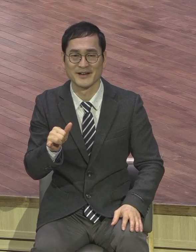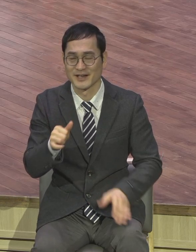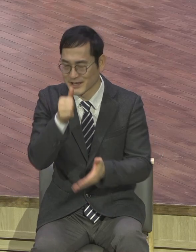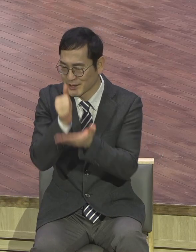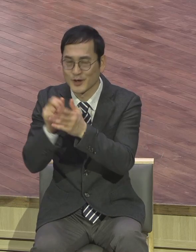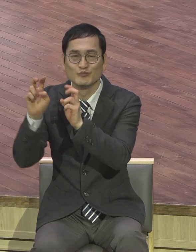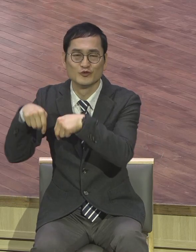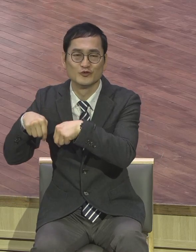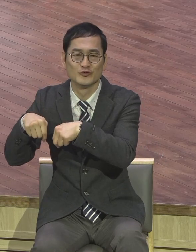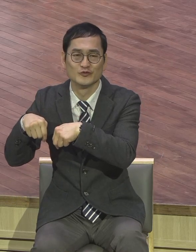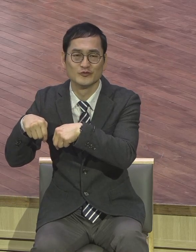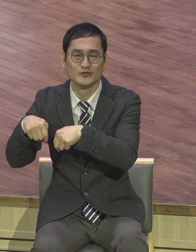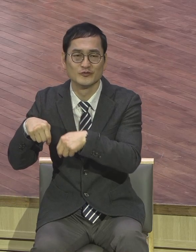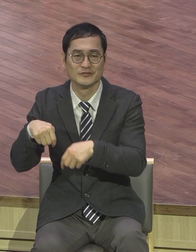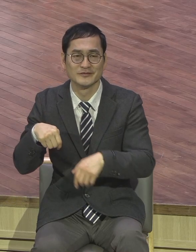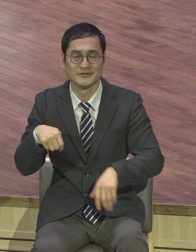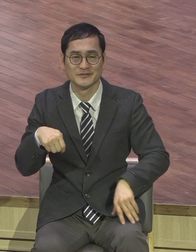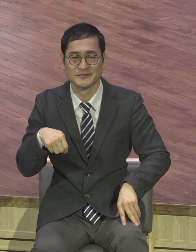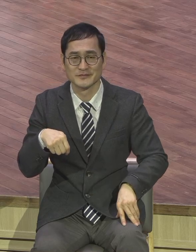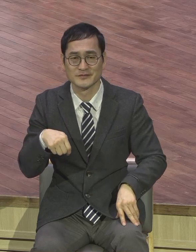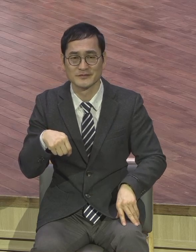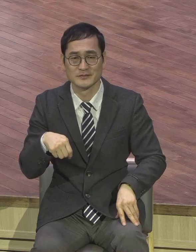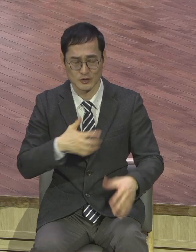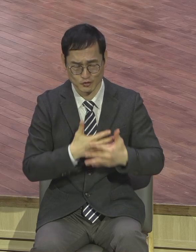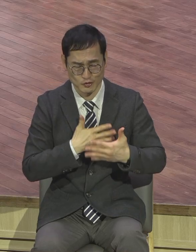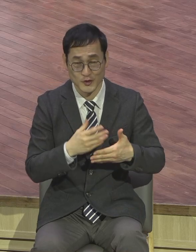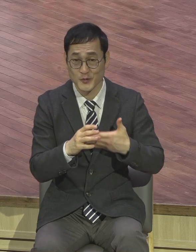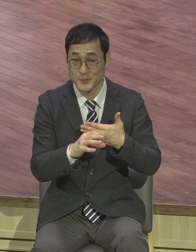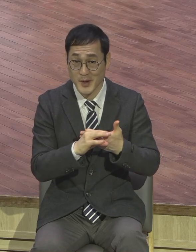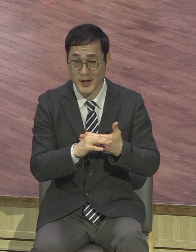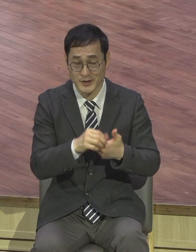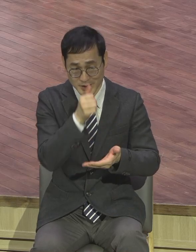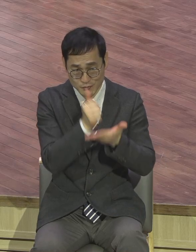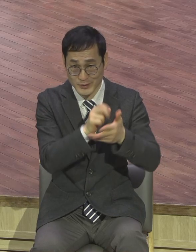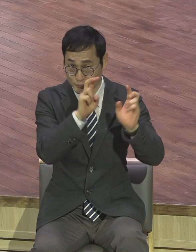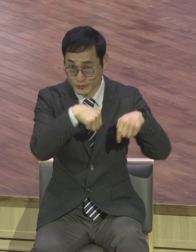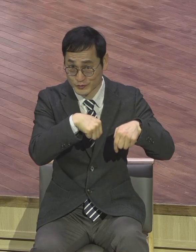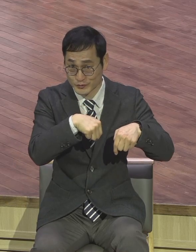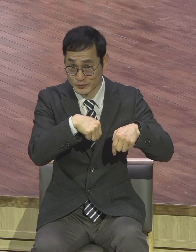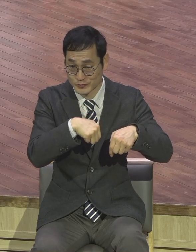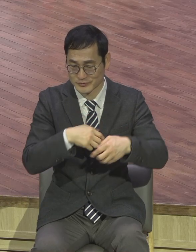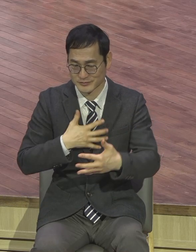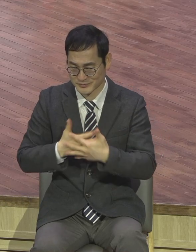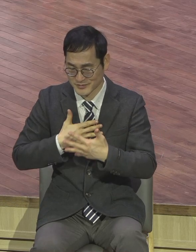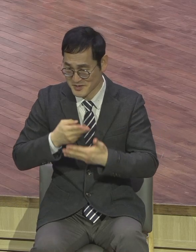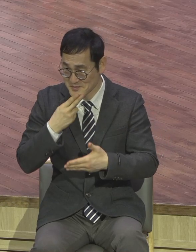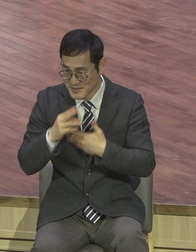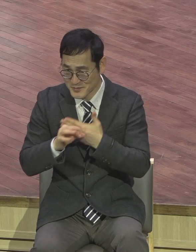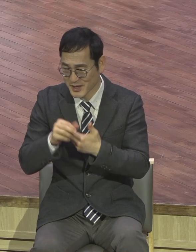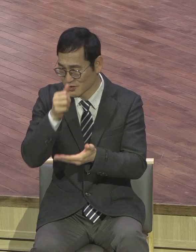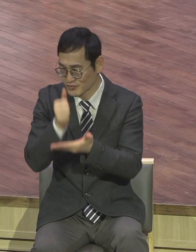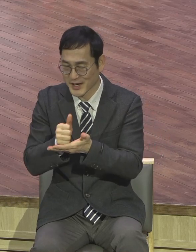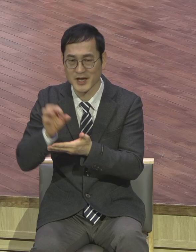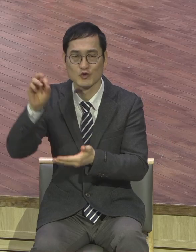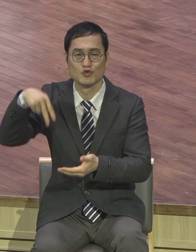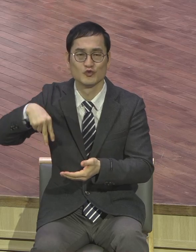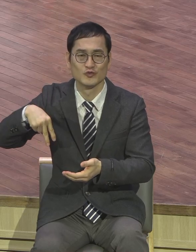두근거리면 설레이면 무죄 우리가 일상의 삶을 살 때 뿐만 아니라